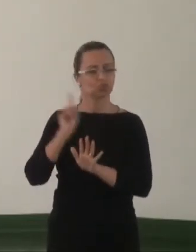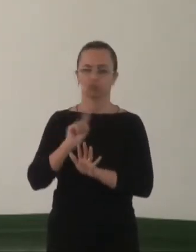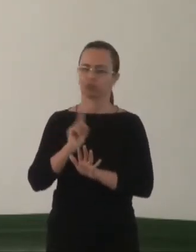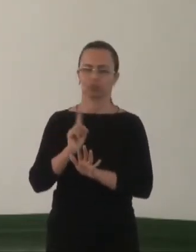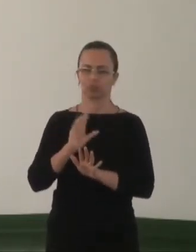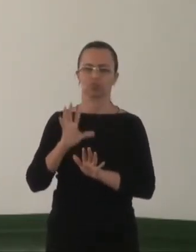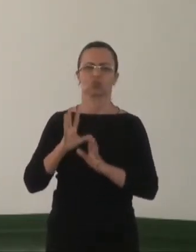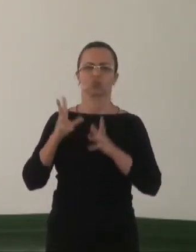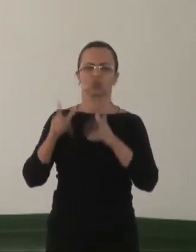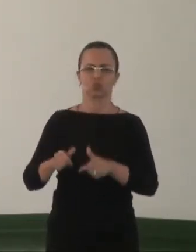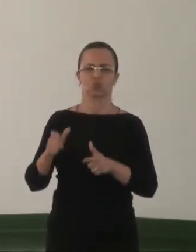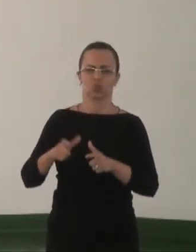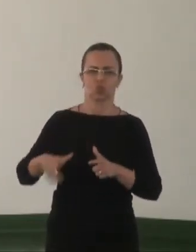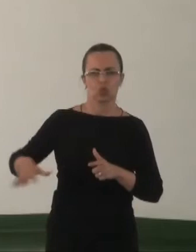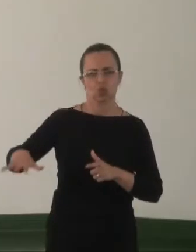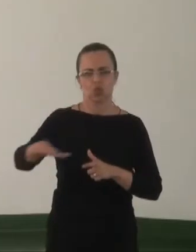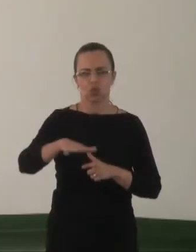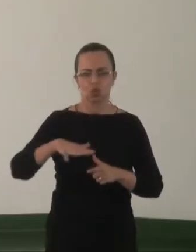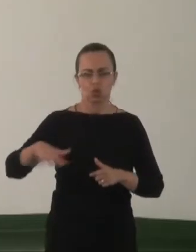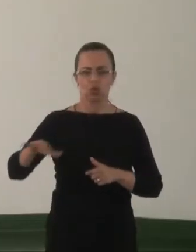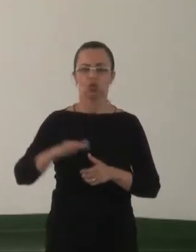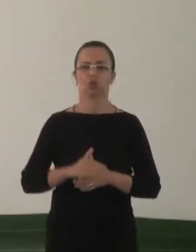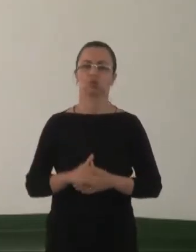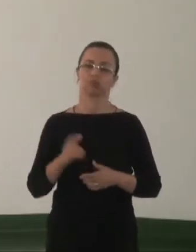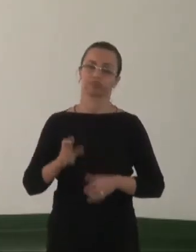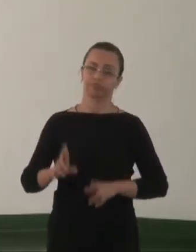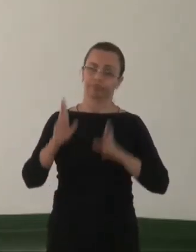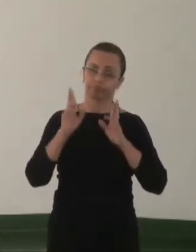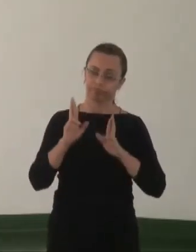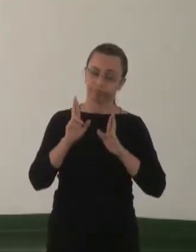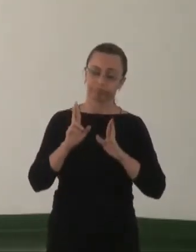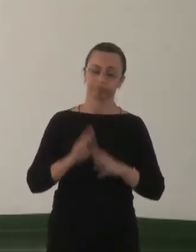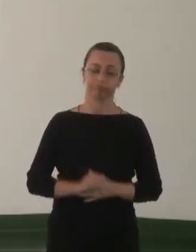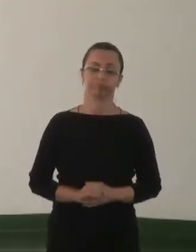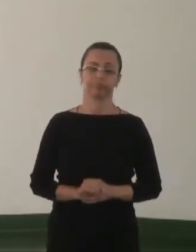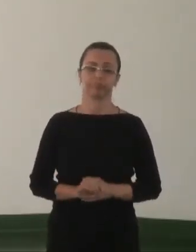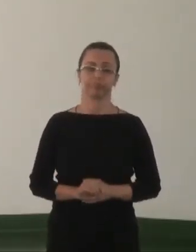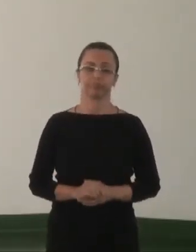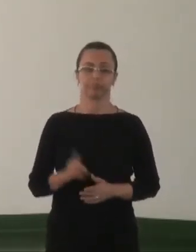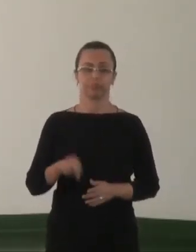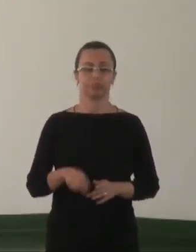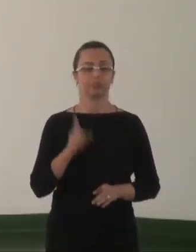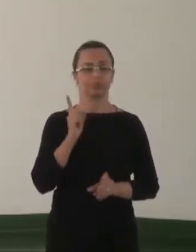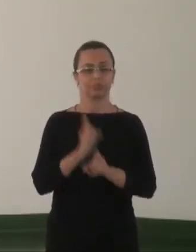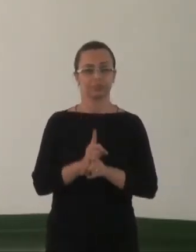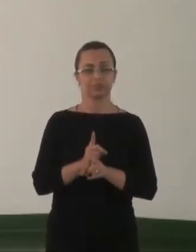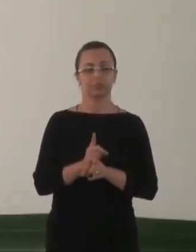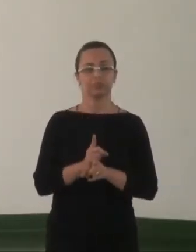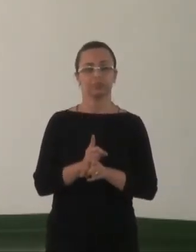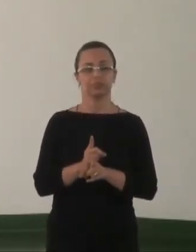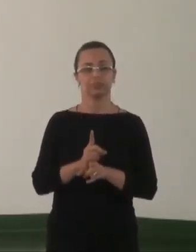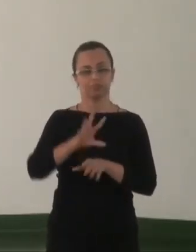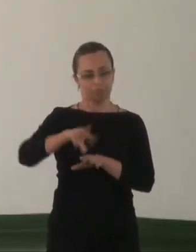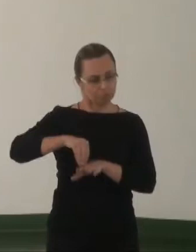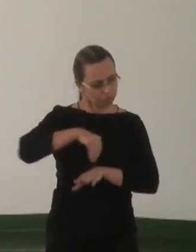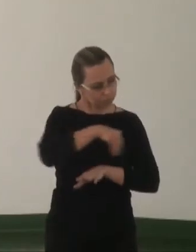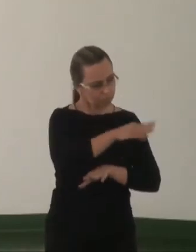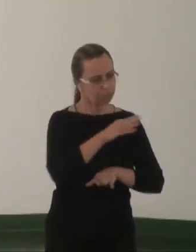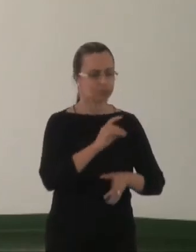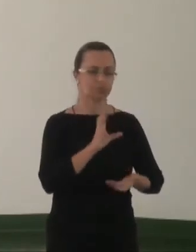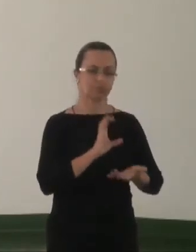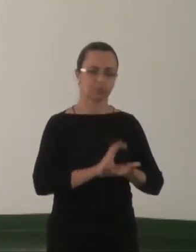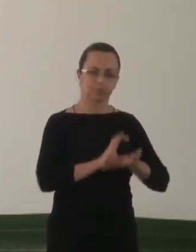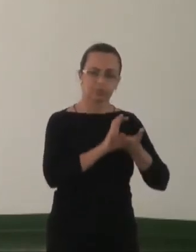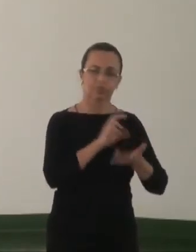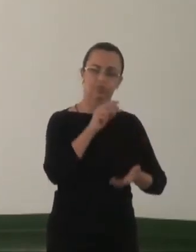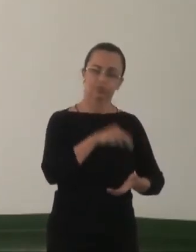comunidade local. Então nós esperamos que este encontro repasse para o Conselho, para